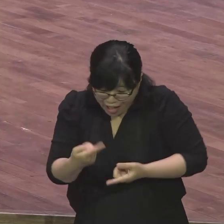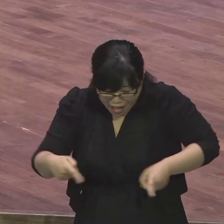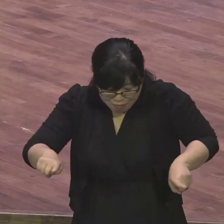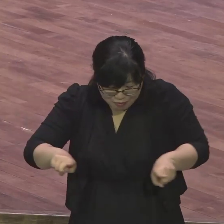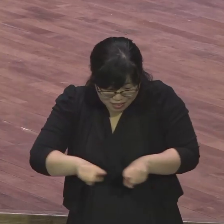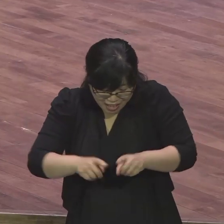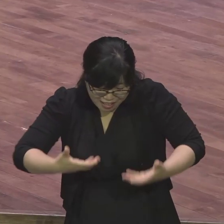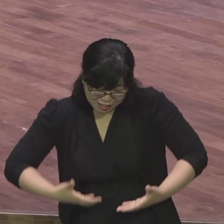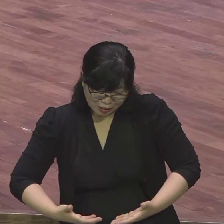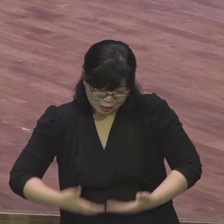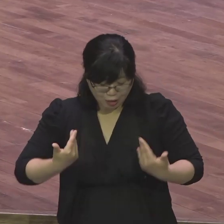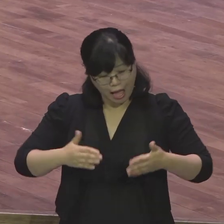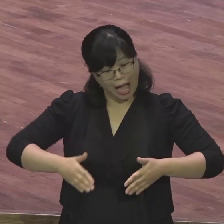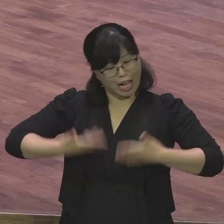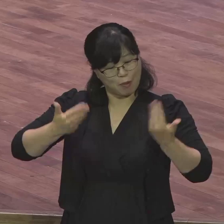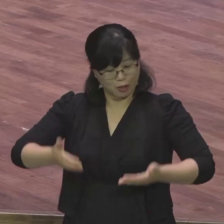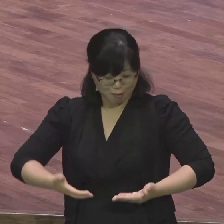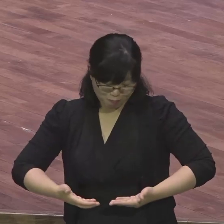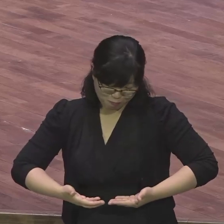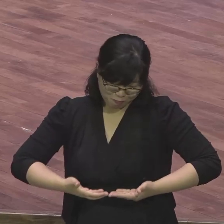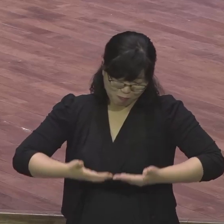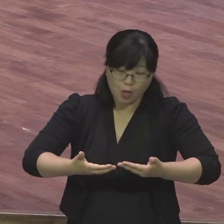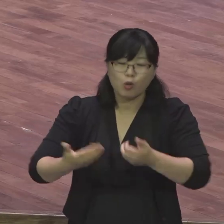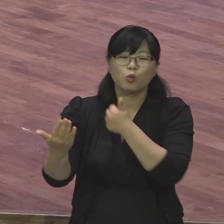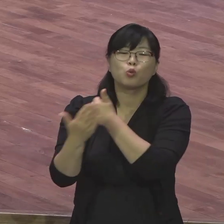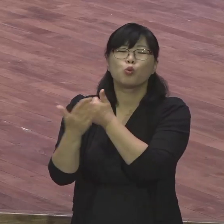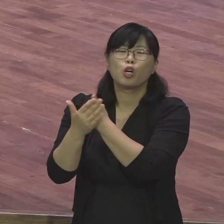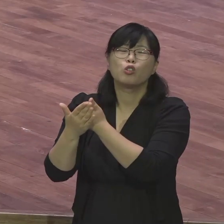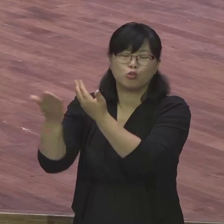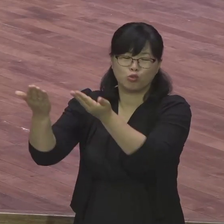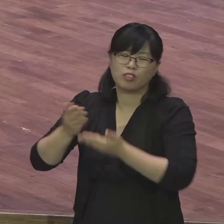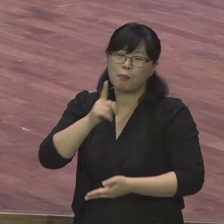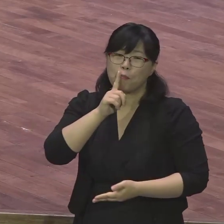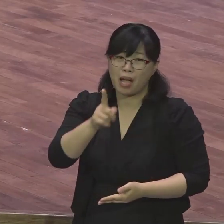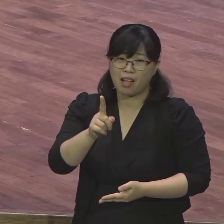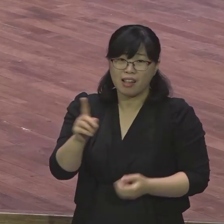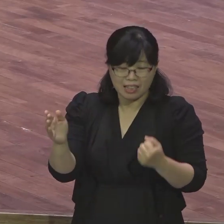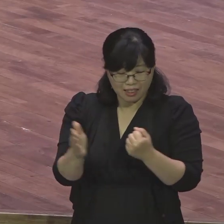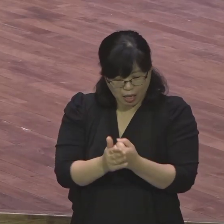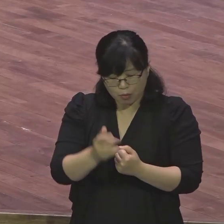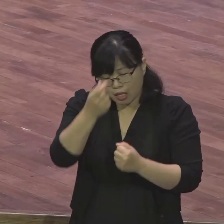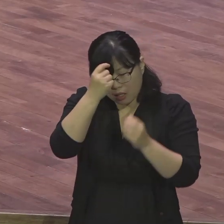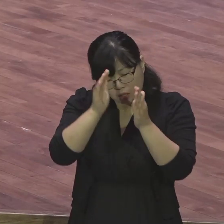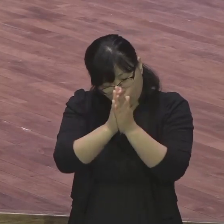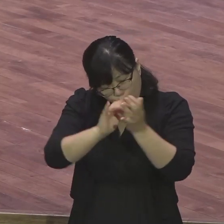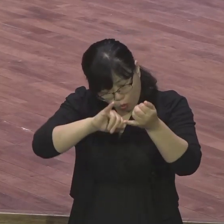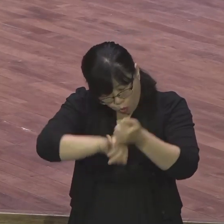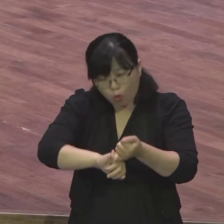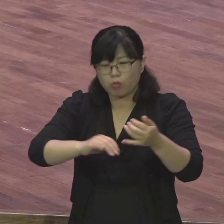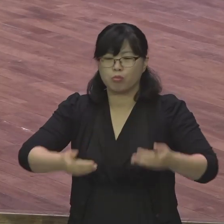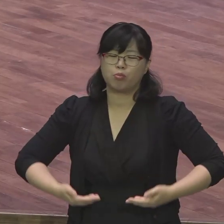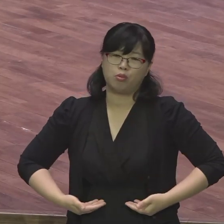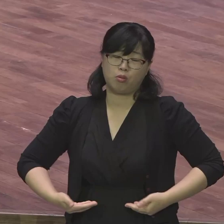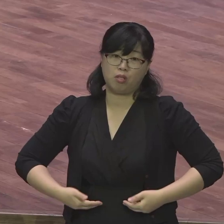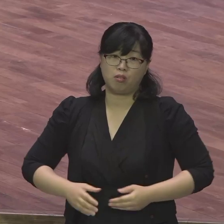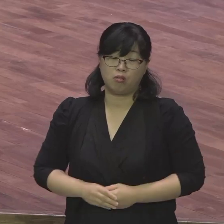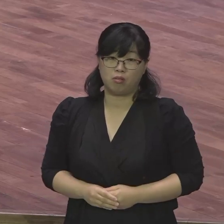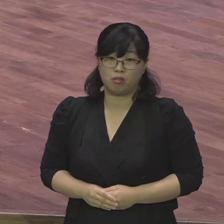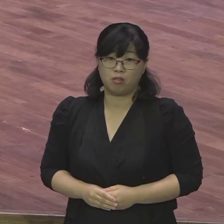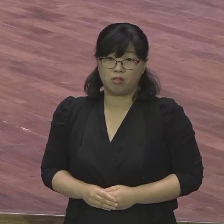우리가 해야 될 부분이 있다는 것이다 그런 의미예요 우리가 해야 될 부분 우리가 기도하고 하나님을 기도하고 거들여주는 거고 주의 일할